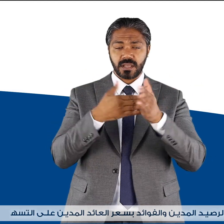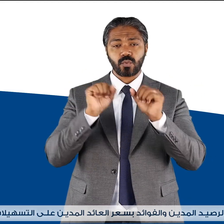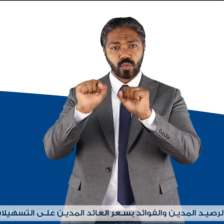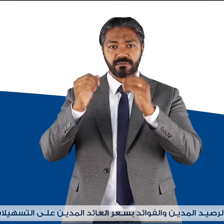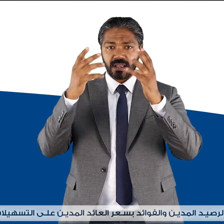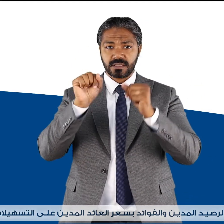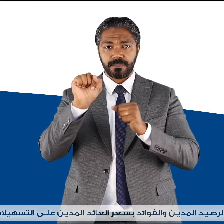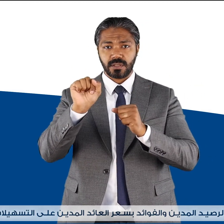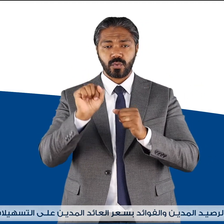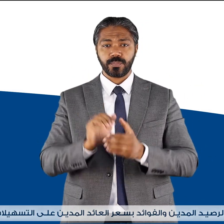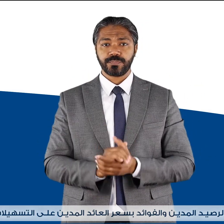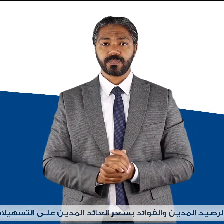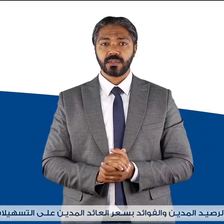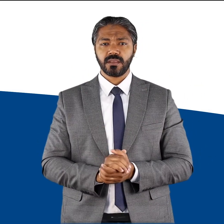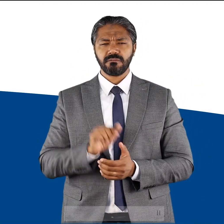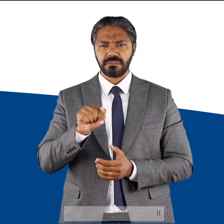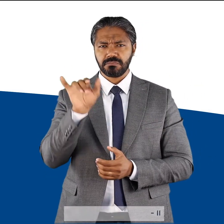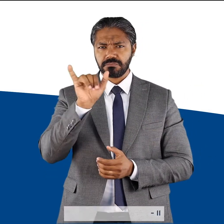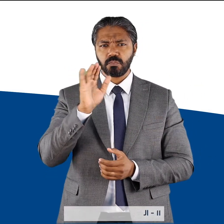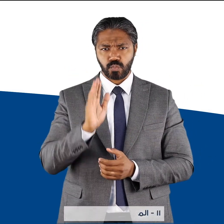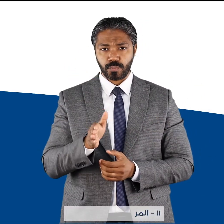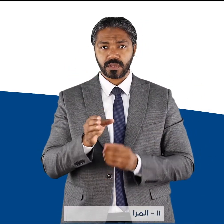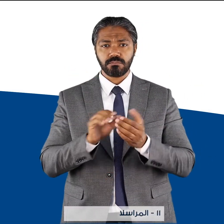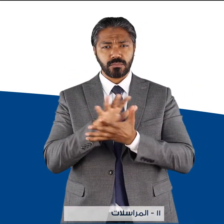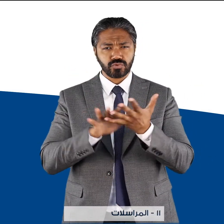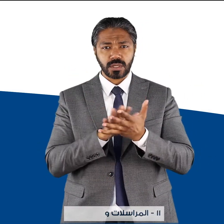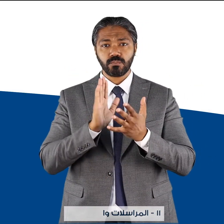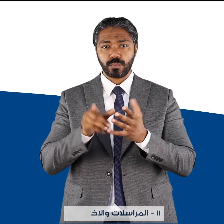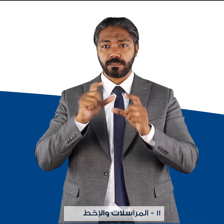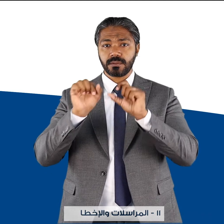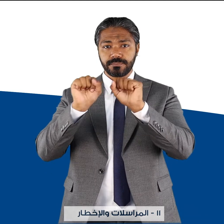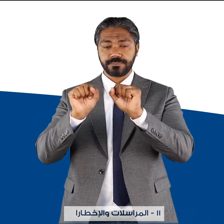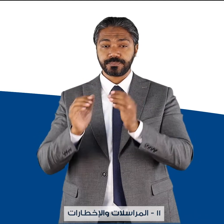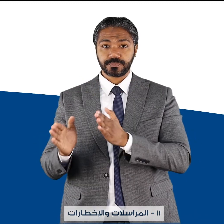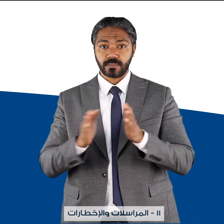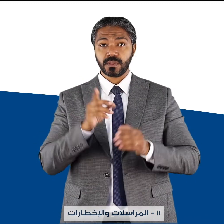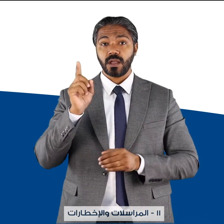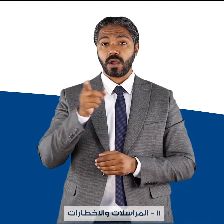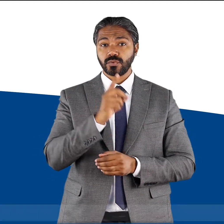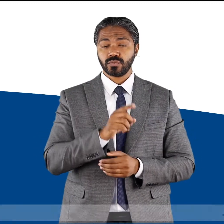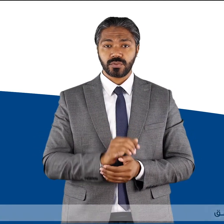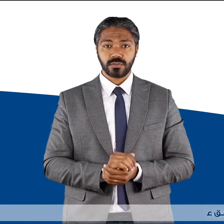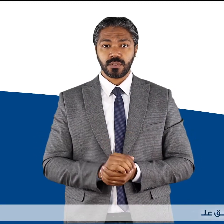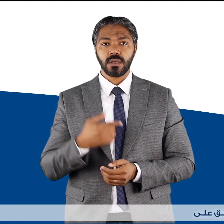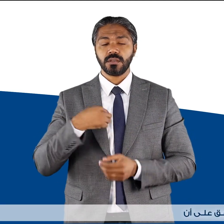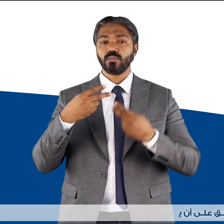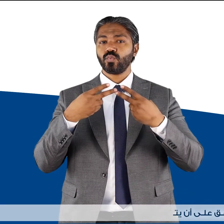التسهيلات الاعتمانية أحد عشر المراسلات والإختارات نوافق على أن يتم